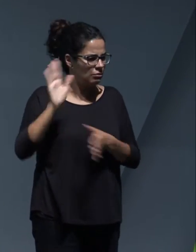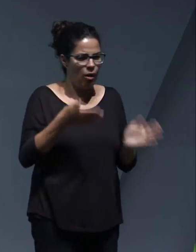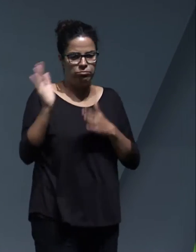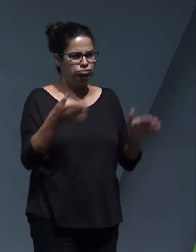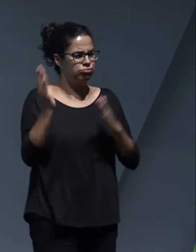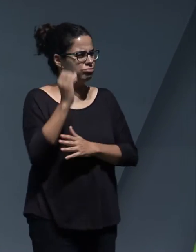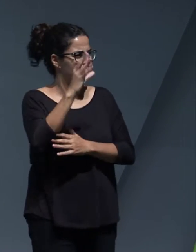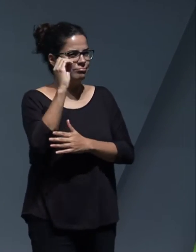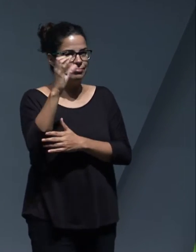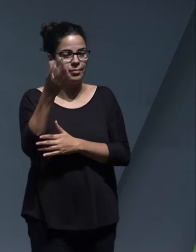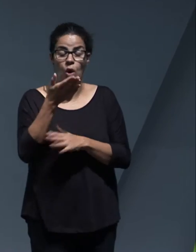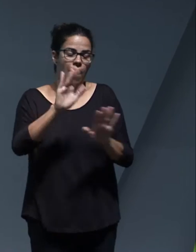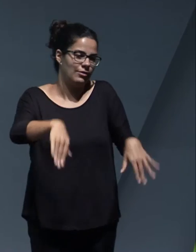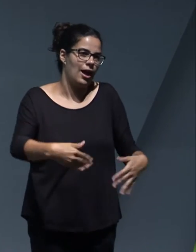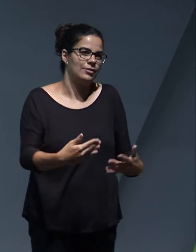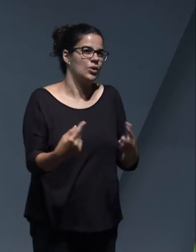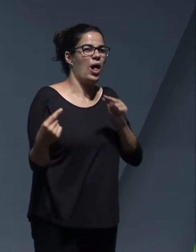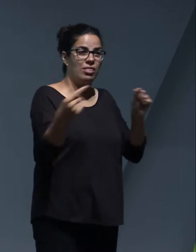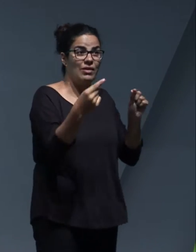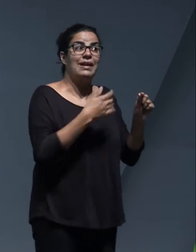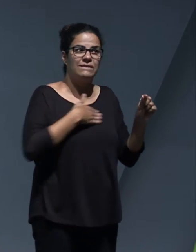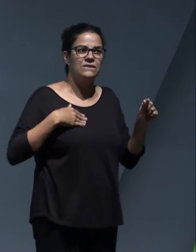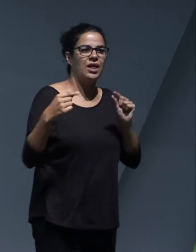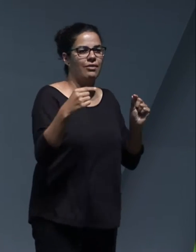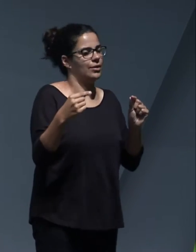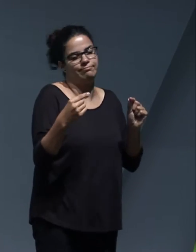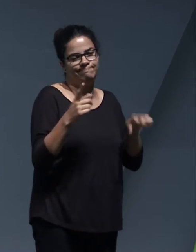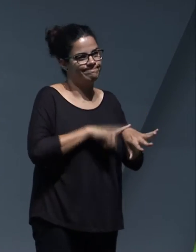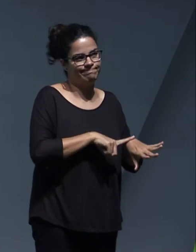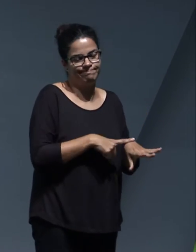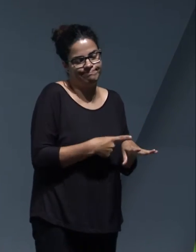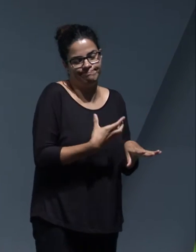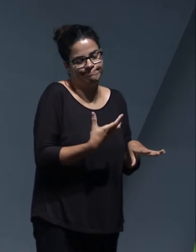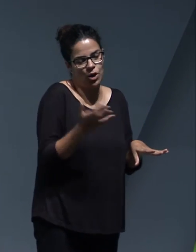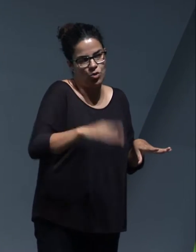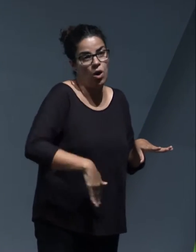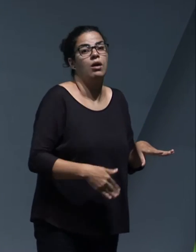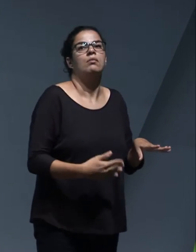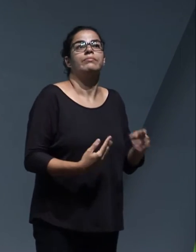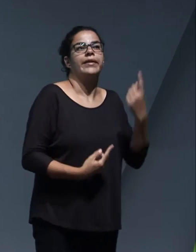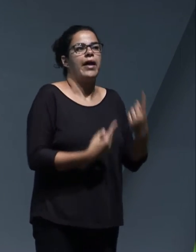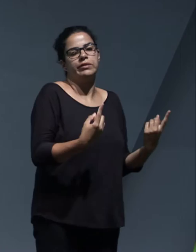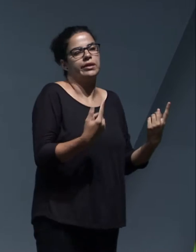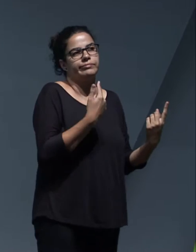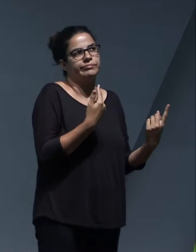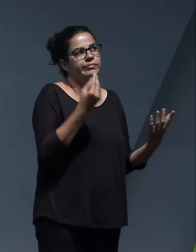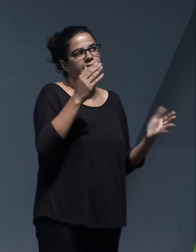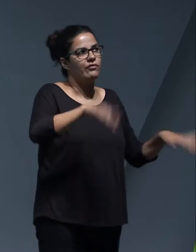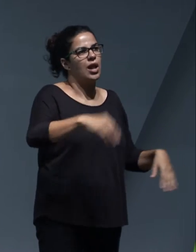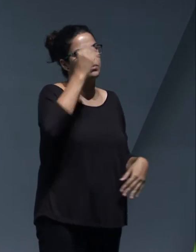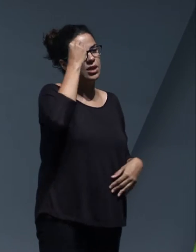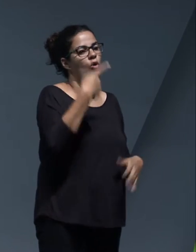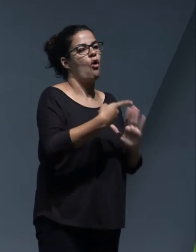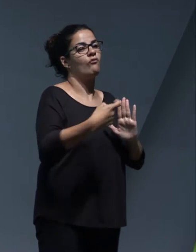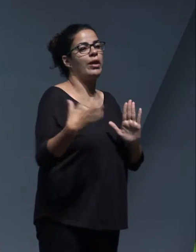tiempo a poder generar el debate que nos hubiese deseado y tal vez hemos sacrificado el debate que siempre es tan necesario por poder poner sobre la mesa